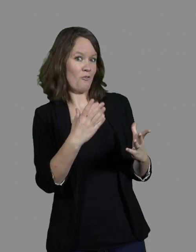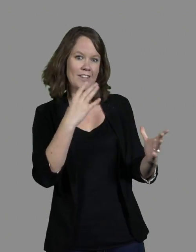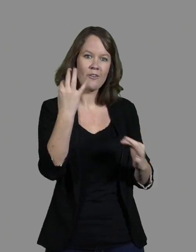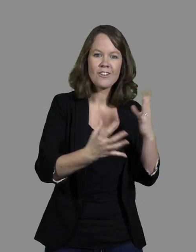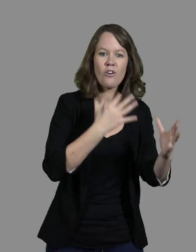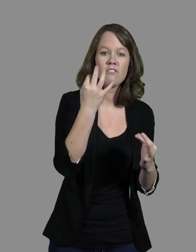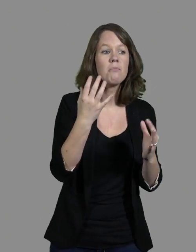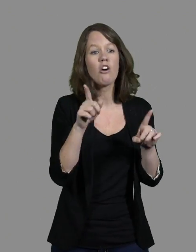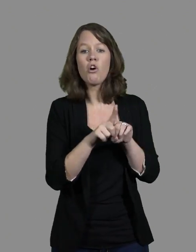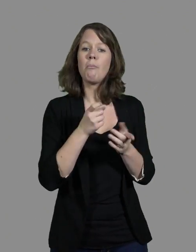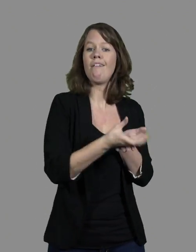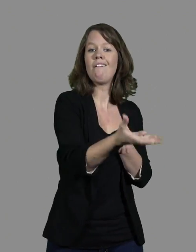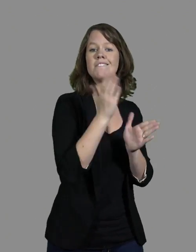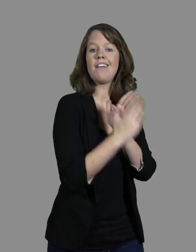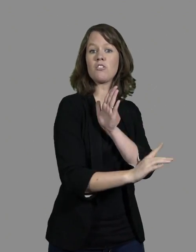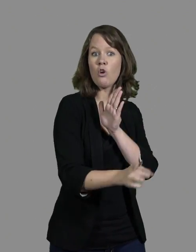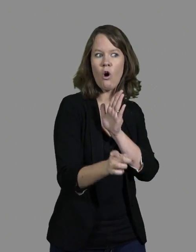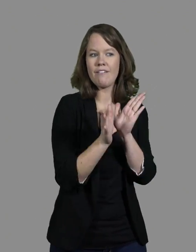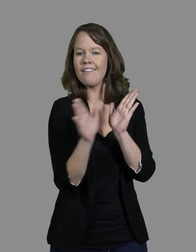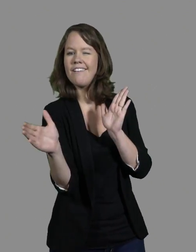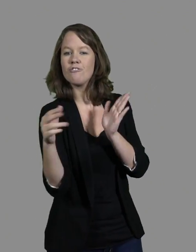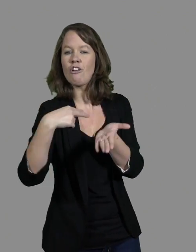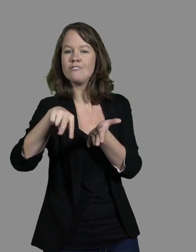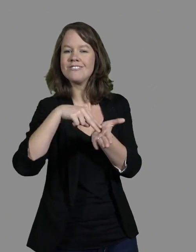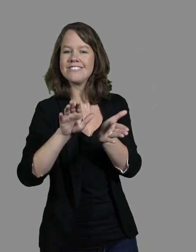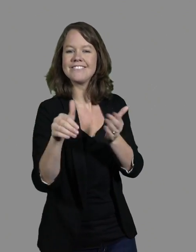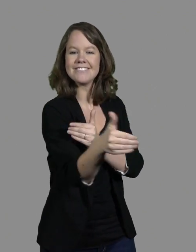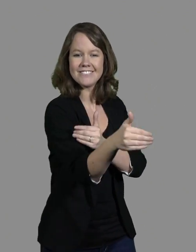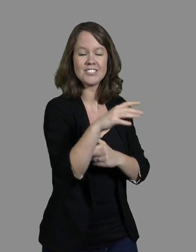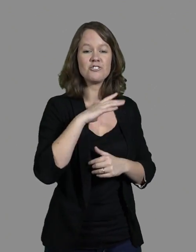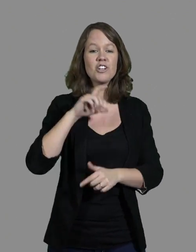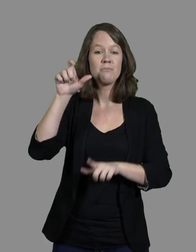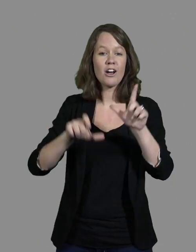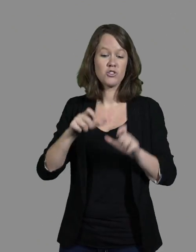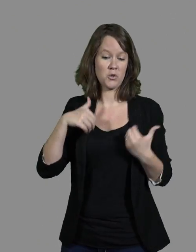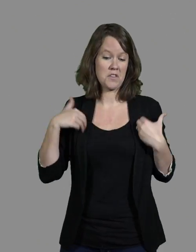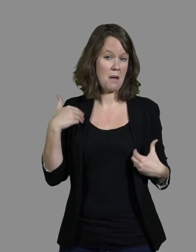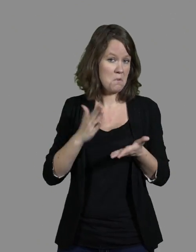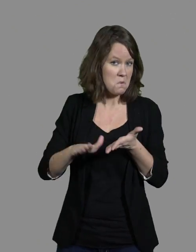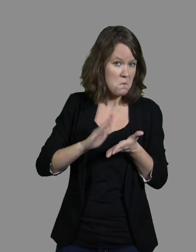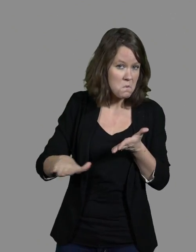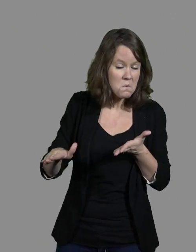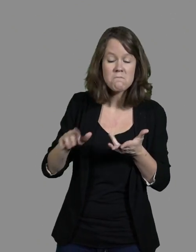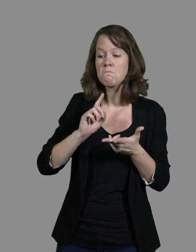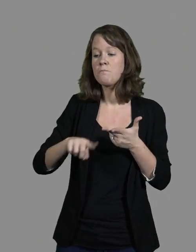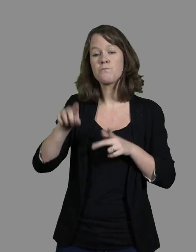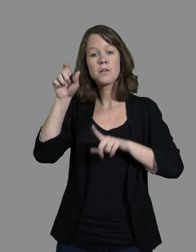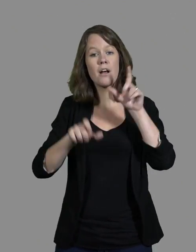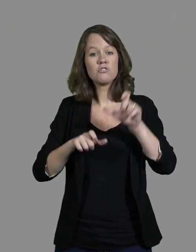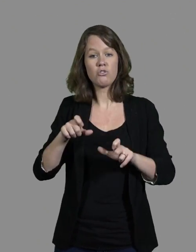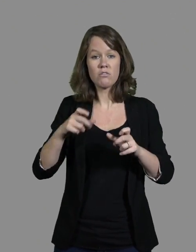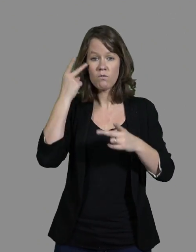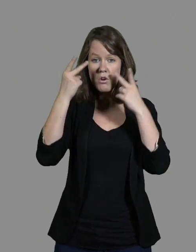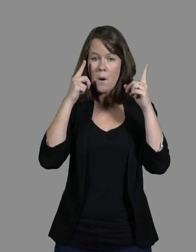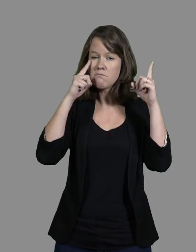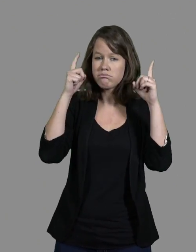art qui sera la danse. Il y a des personnes valides, des personnes malvoyantes ou des personnes atteintes d'autres handicaps.